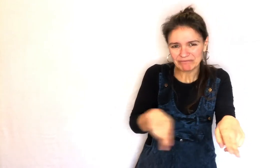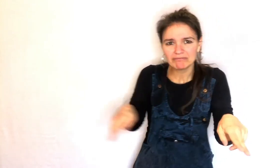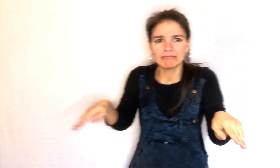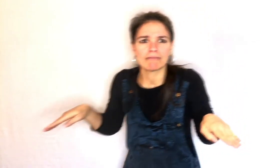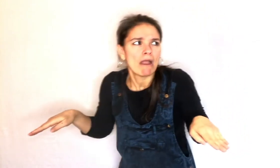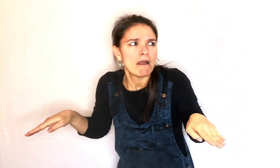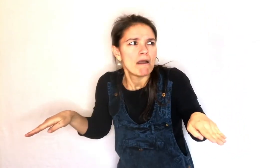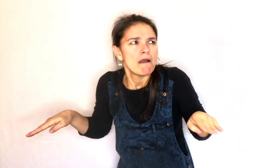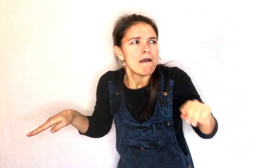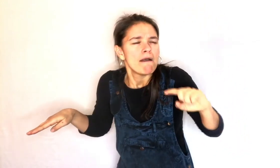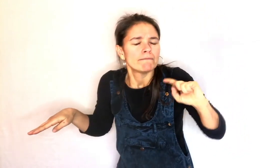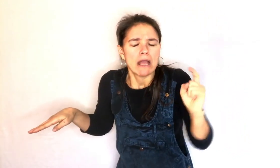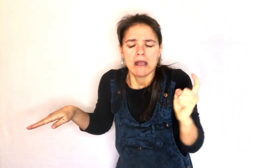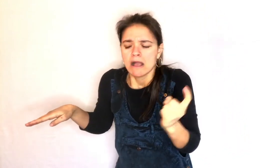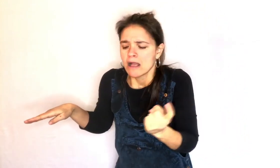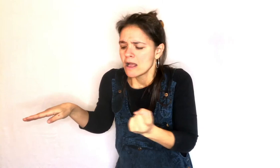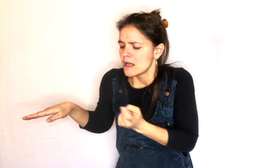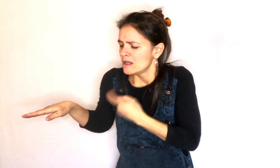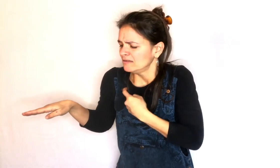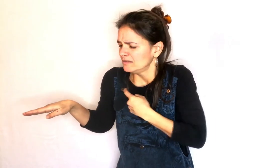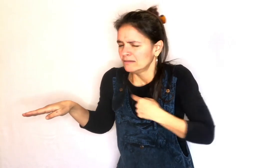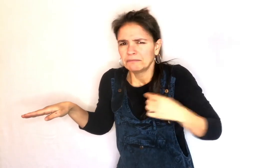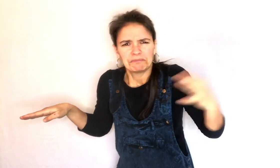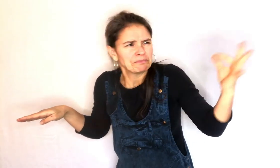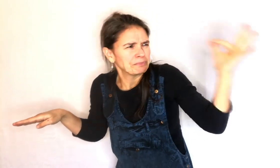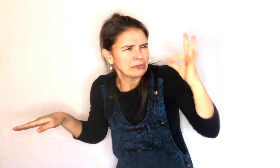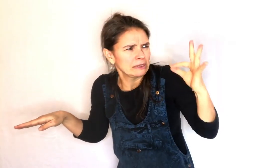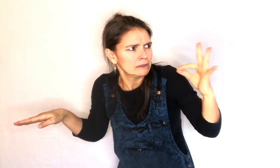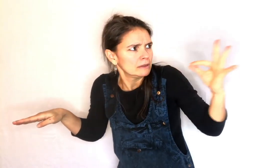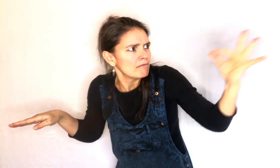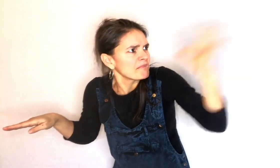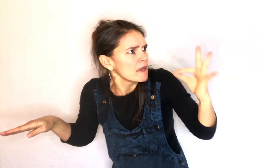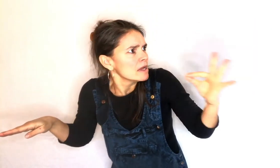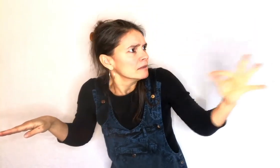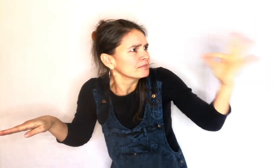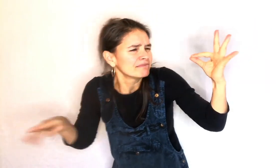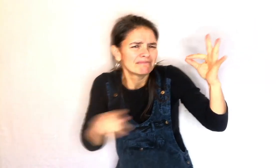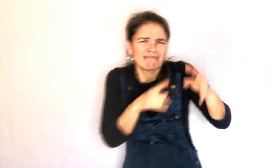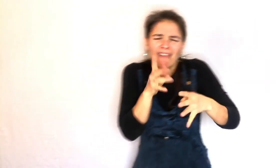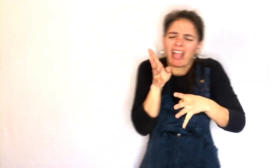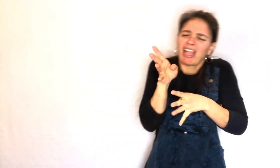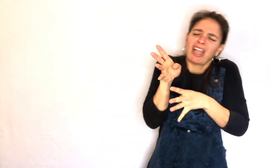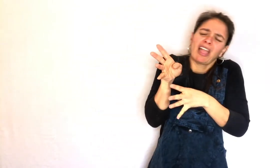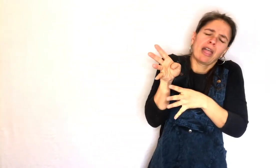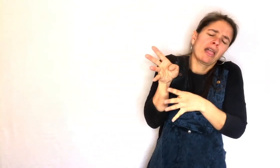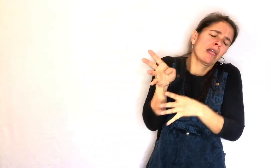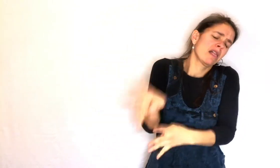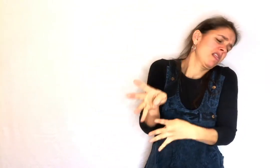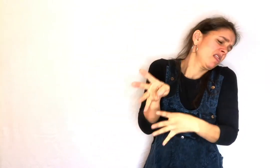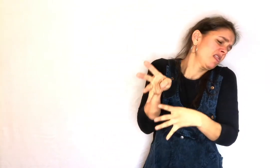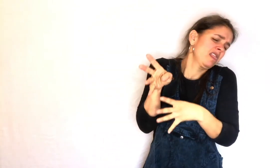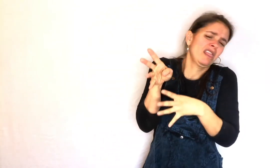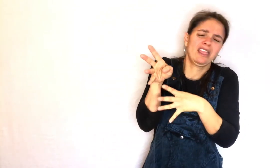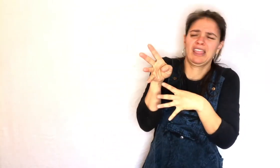La tortue n'entendit point raillerie et lui dit d'un ton aigre qu'elle le défiait